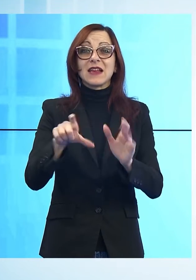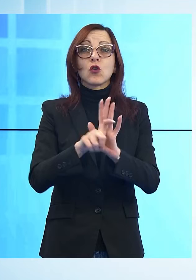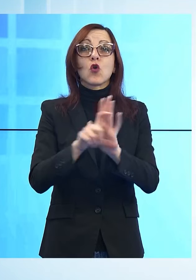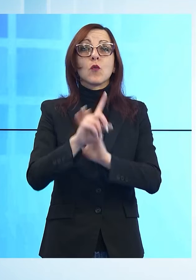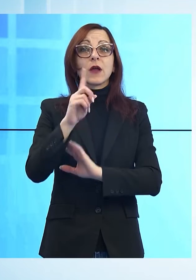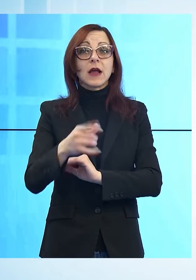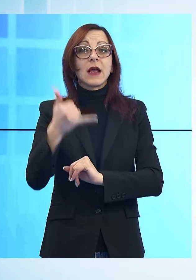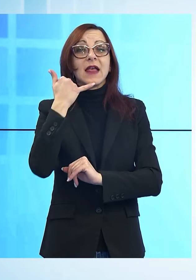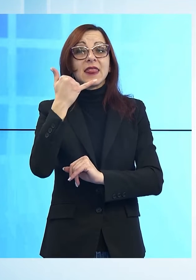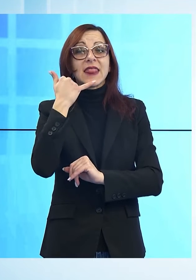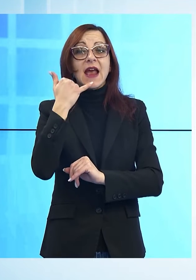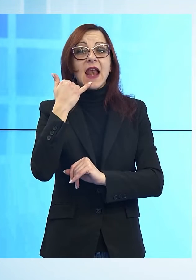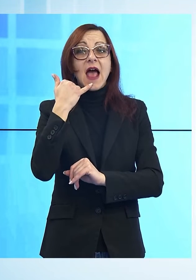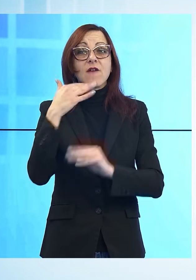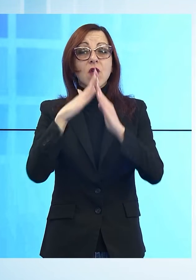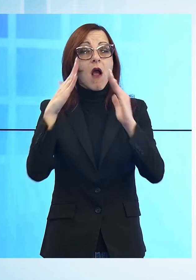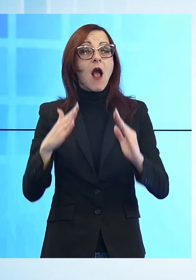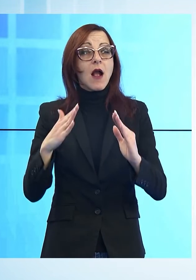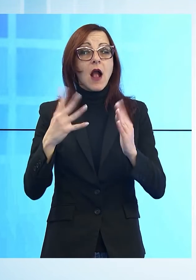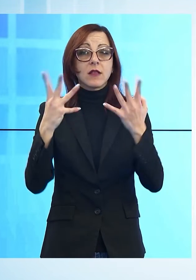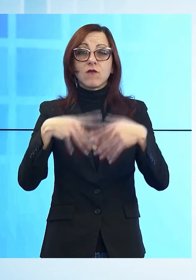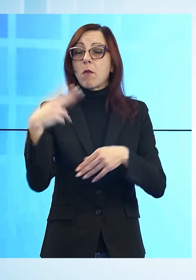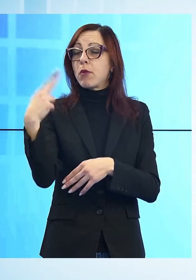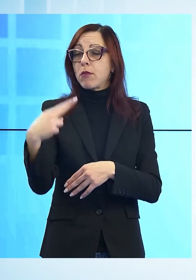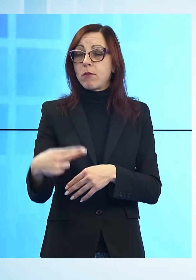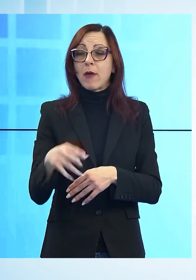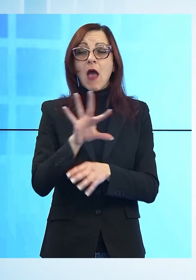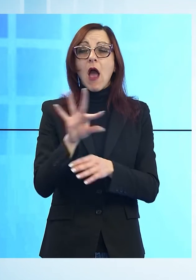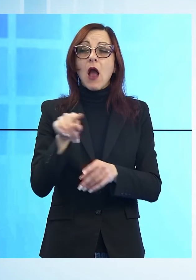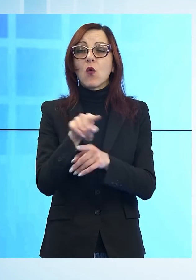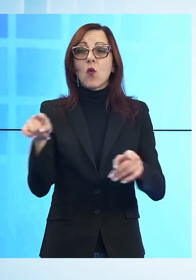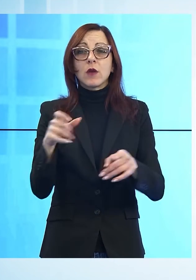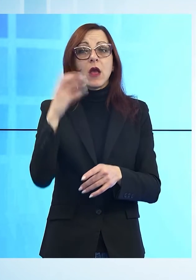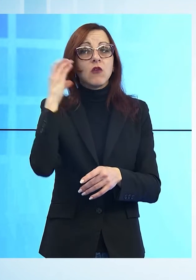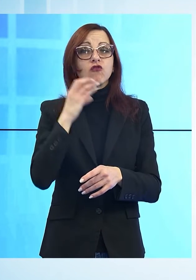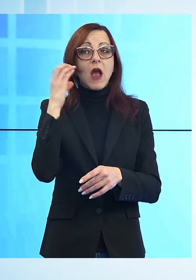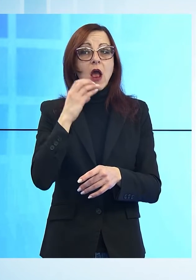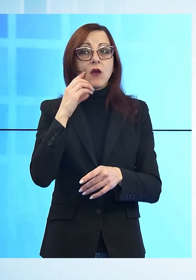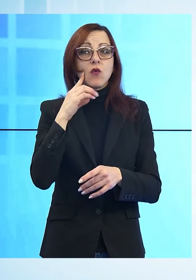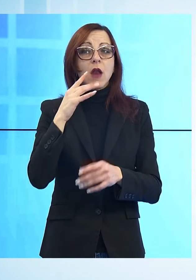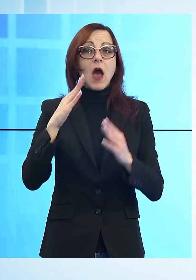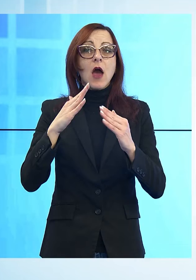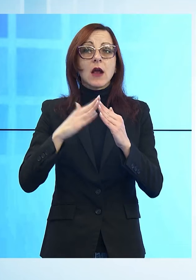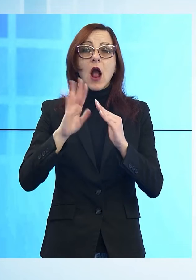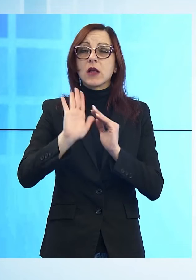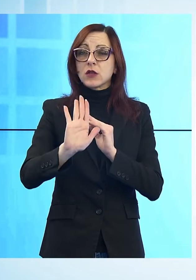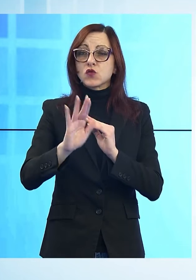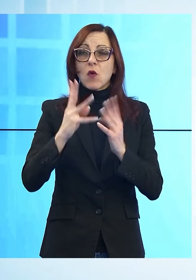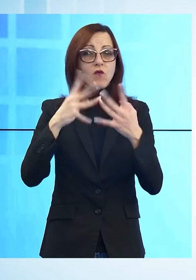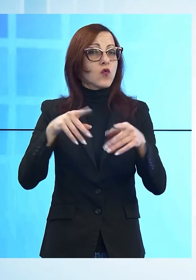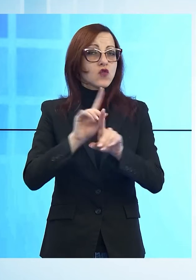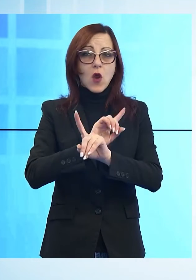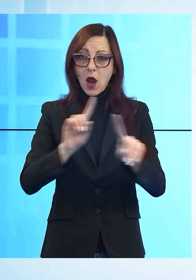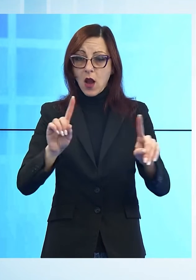di telefono fisso. Alcuni di loro purtroppo abitano anche in una zona che non è coperta dal segnale di telefonia mobile. Pertanto si trovano